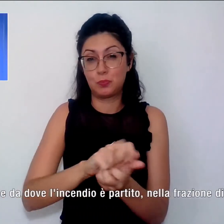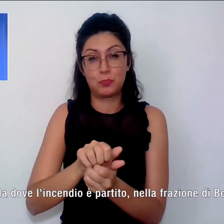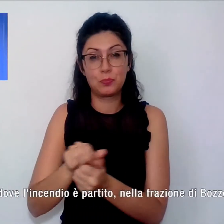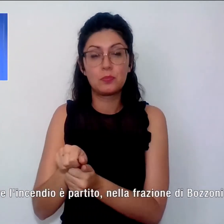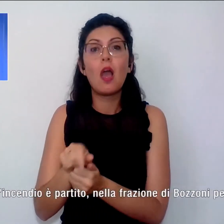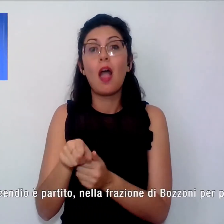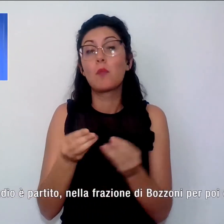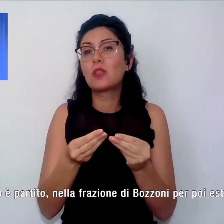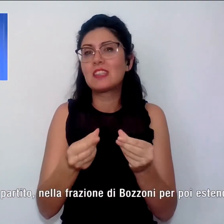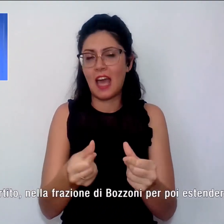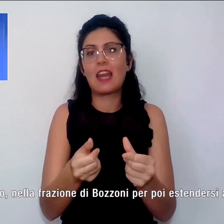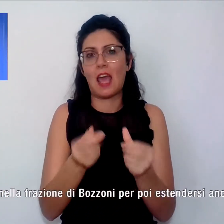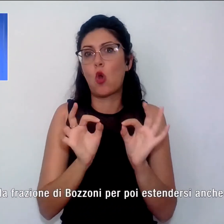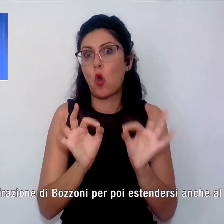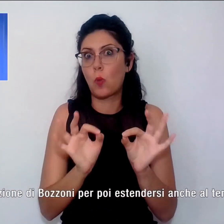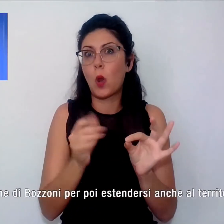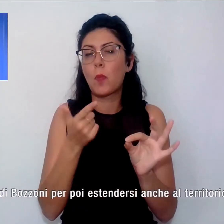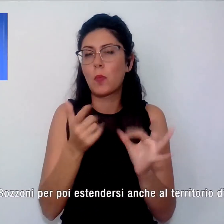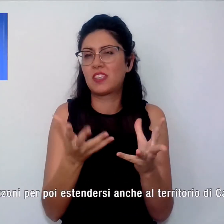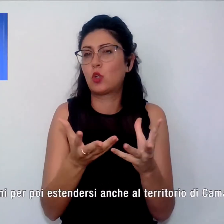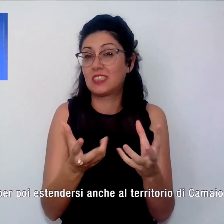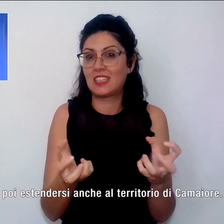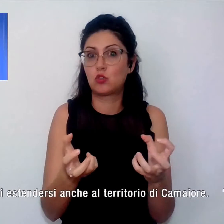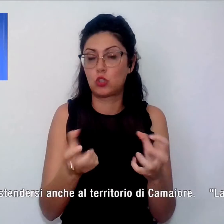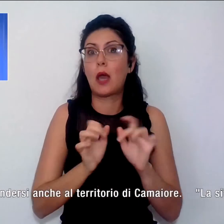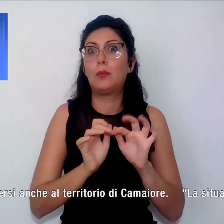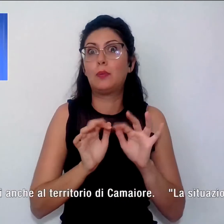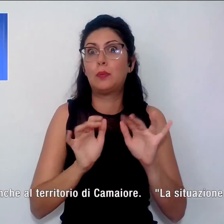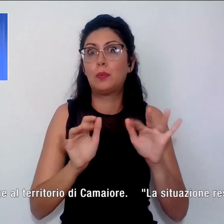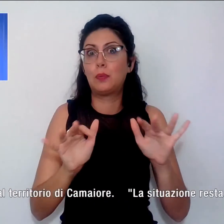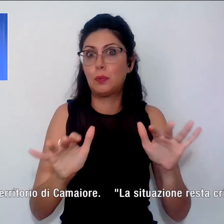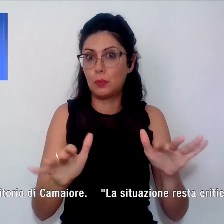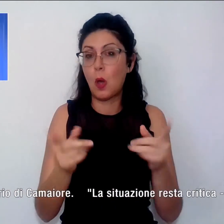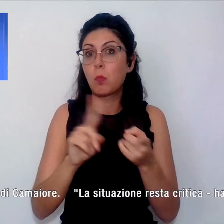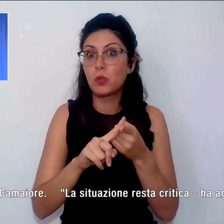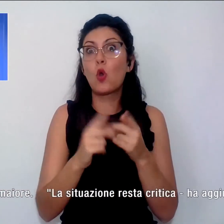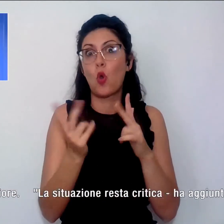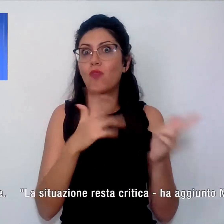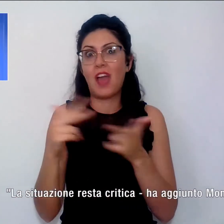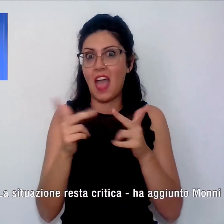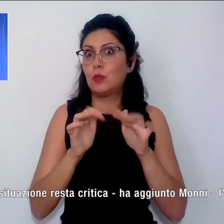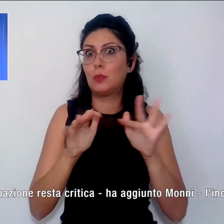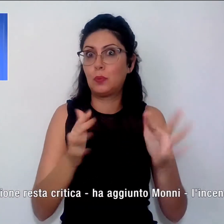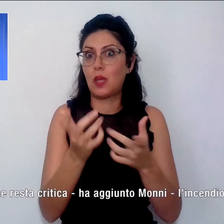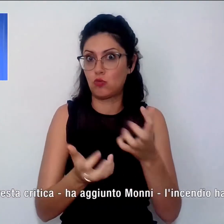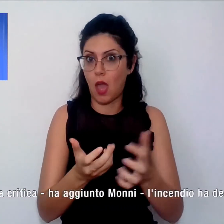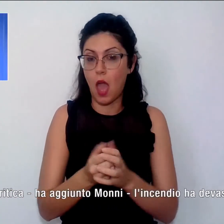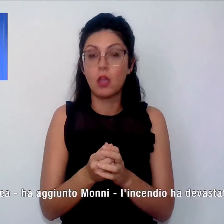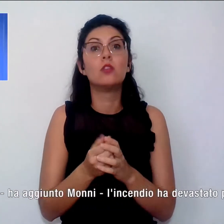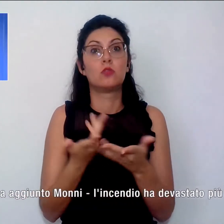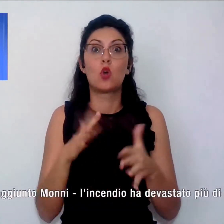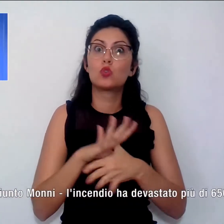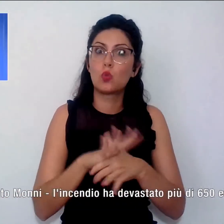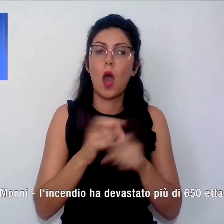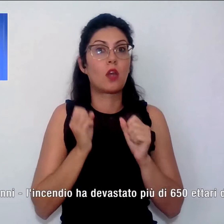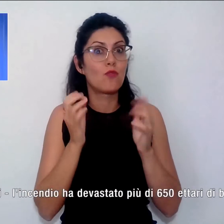cui propagarsi a causa della siccità, delle temperature elevate e del vento. Sono moltissime le squadre di volontari e volontarie